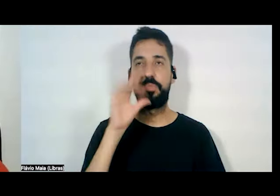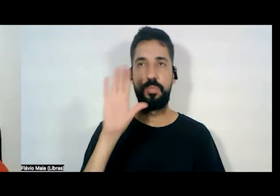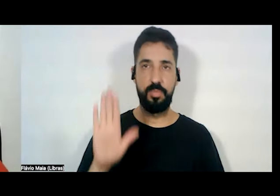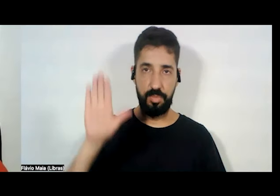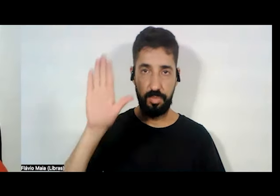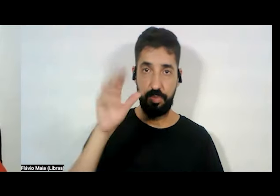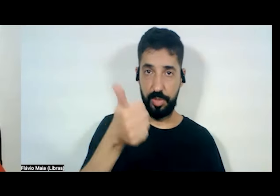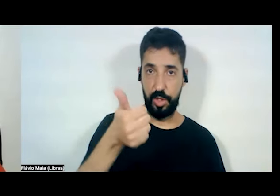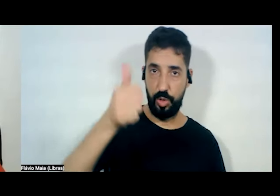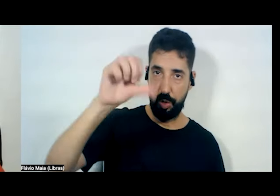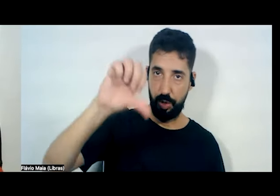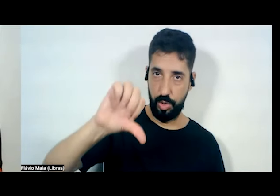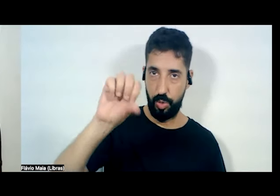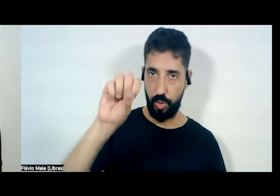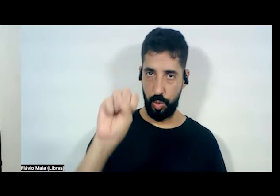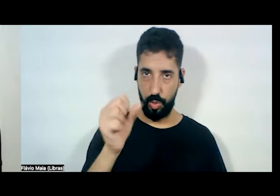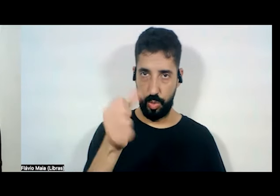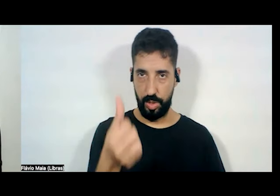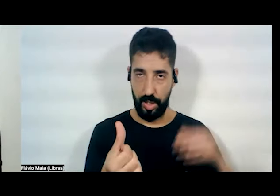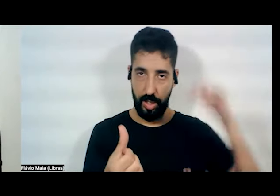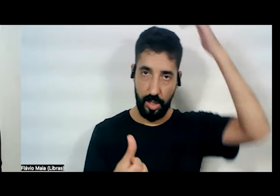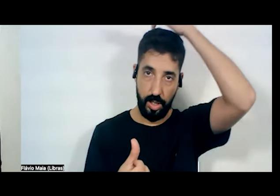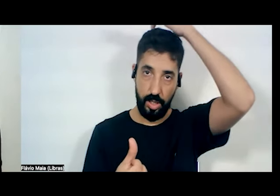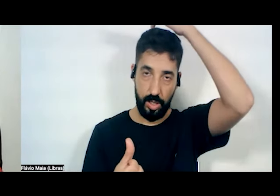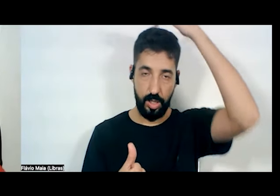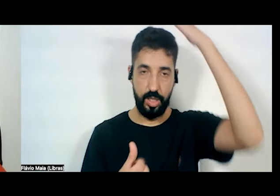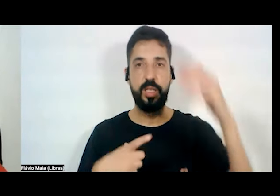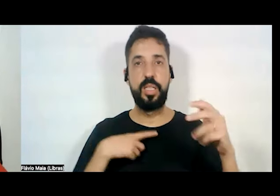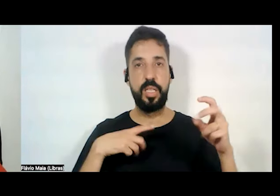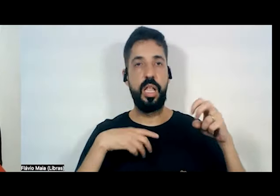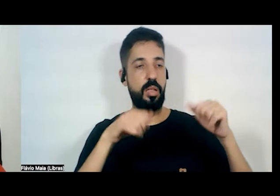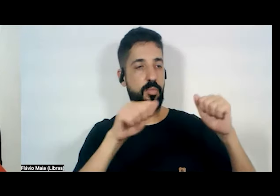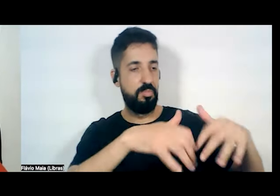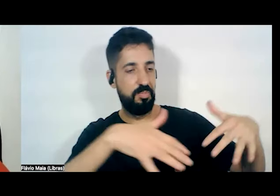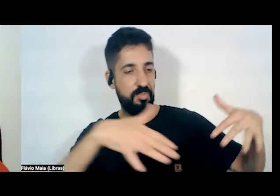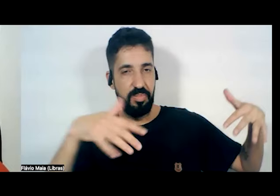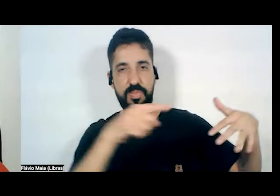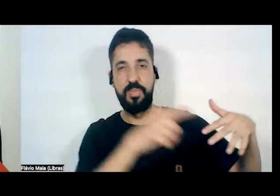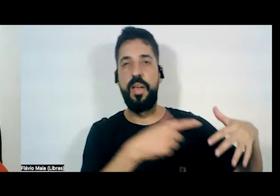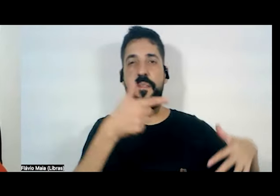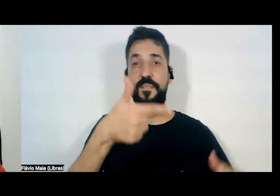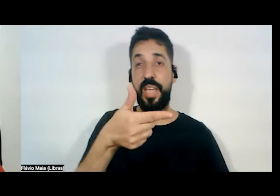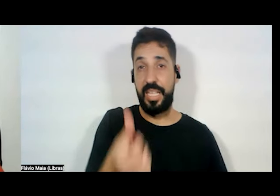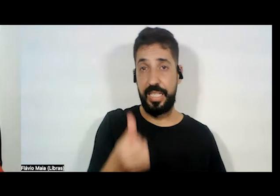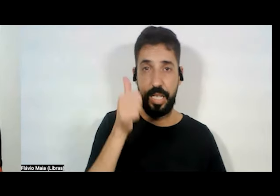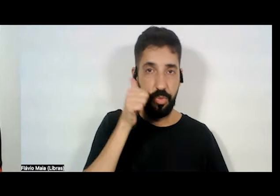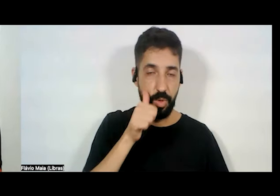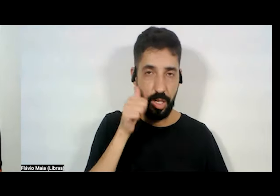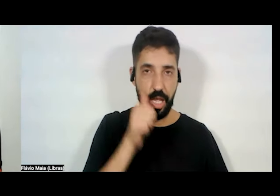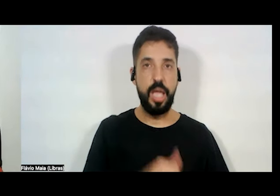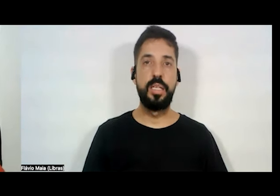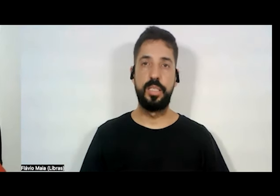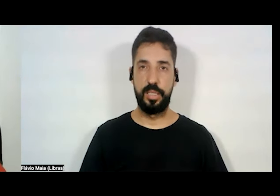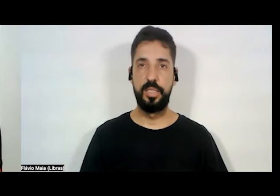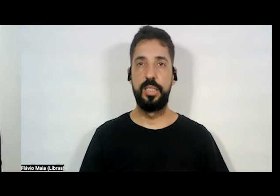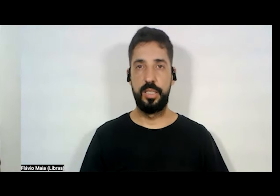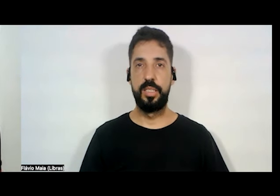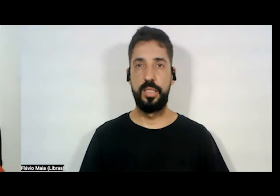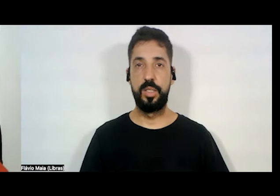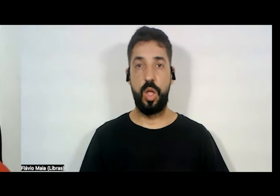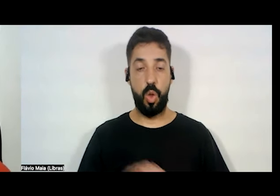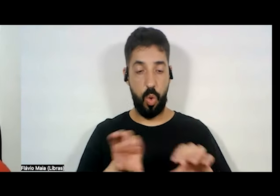como Constituinte, em uma bancada de 26 mulheres, em um congresso